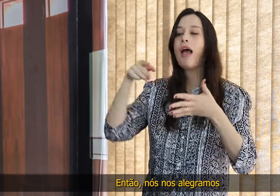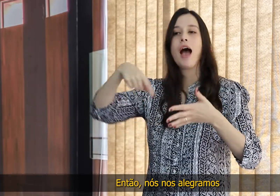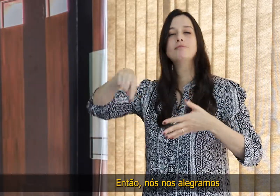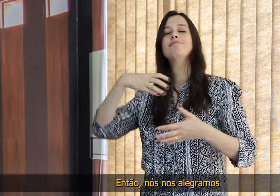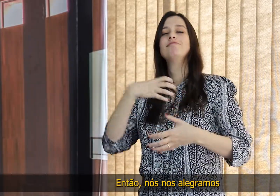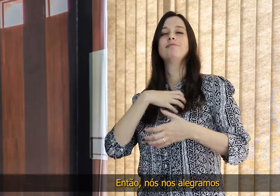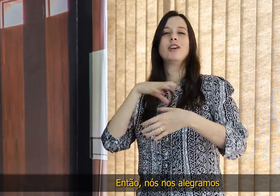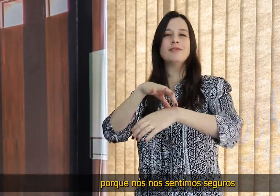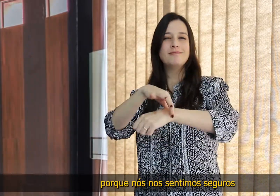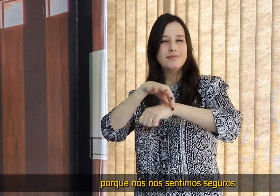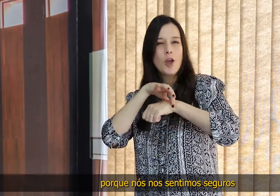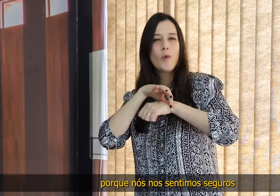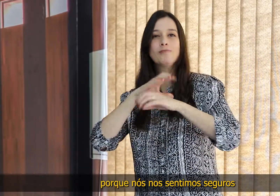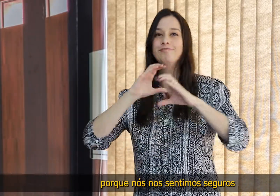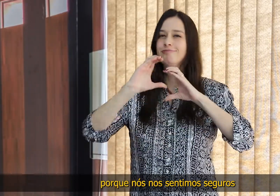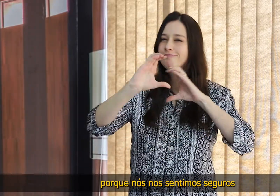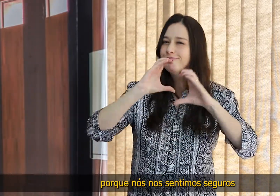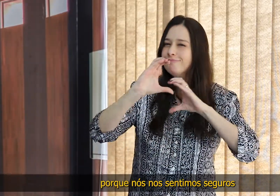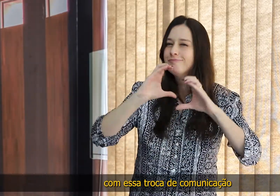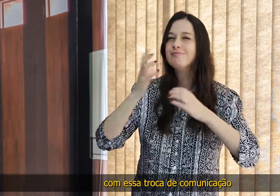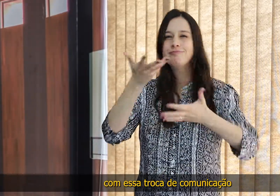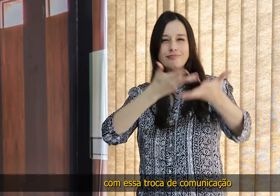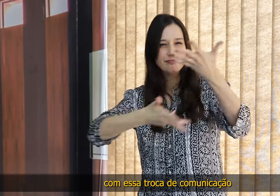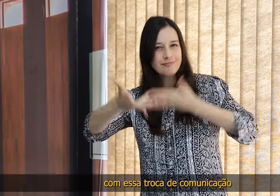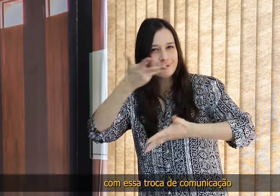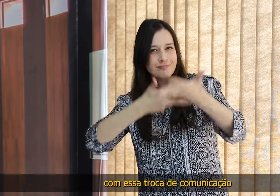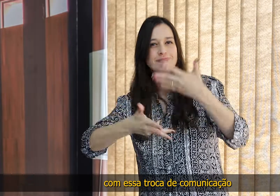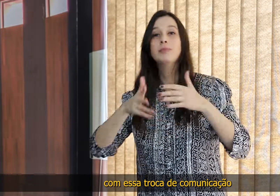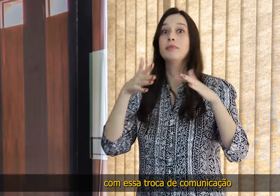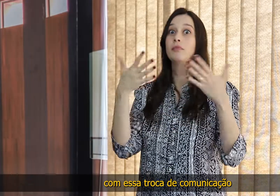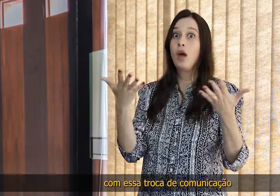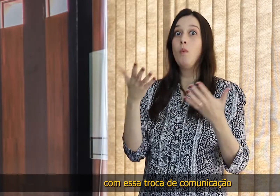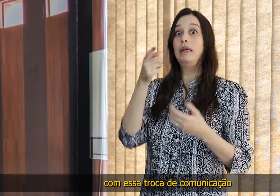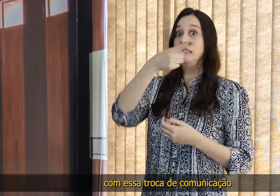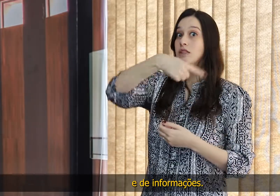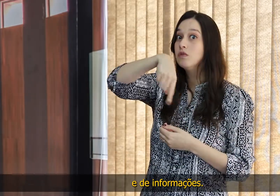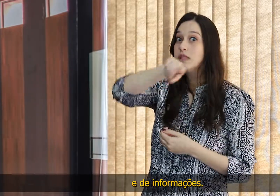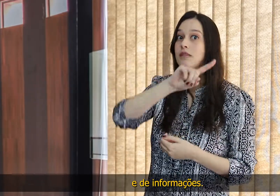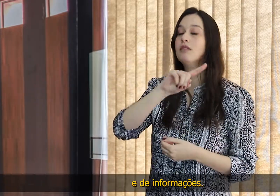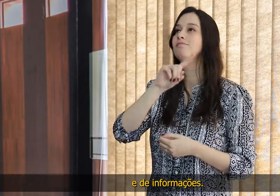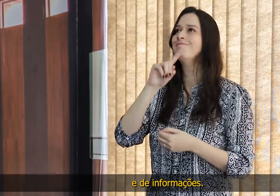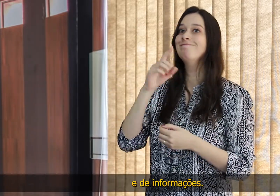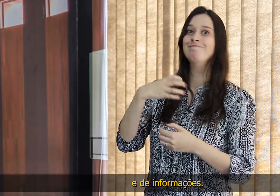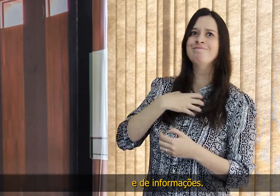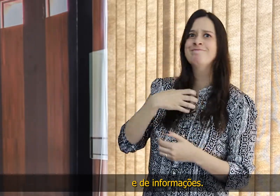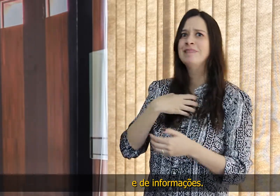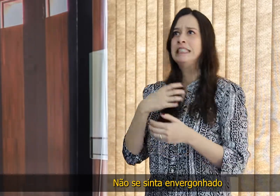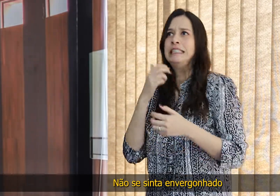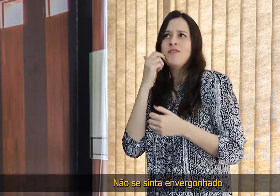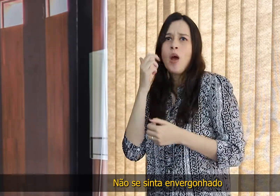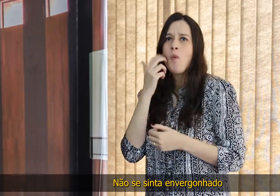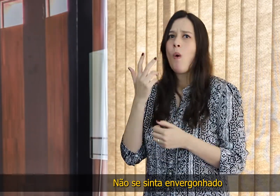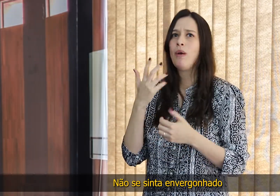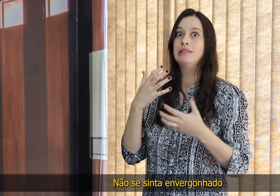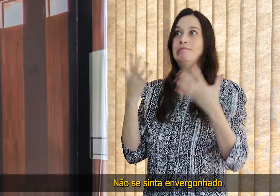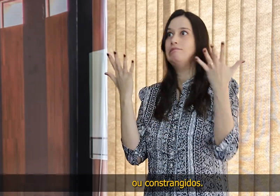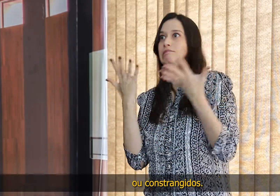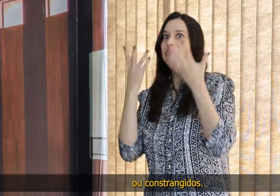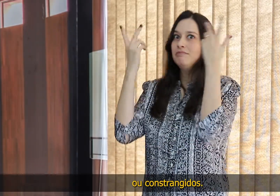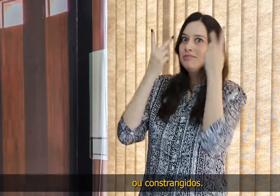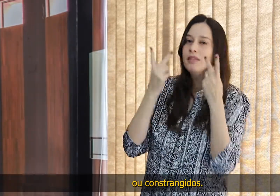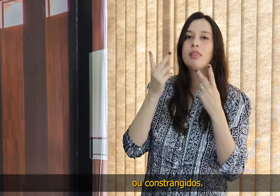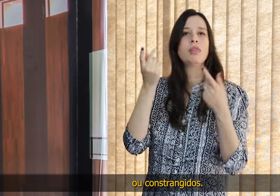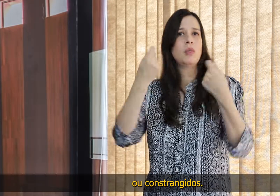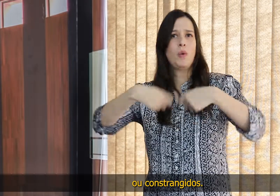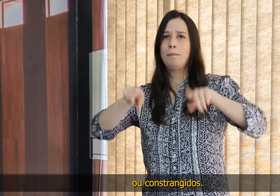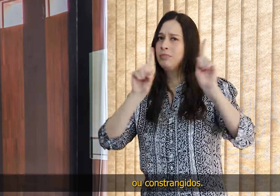Então, nós nos alegramos porque nós nos sentimos seguros com essa troca de comunicação e de informações. Não se sentem envergonhados